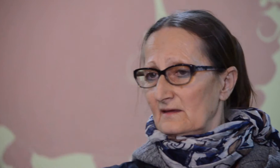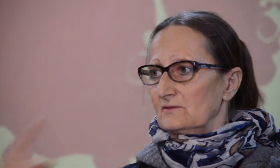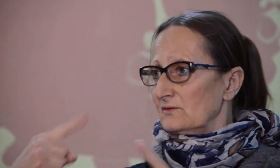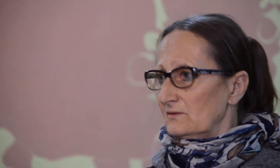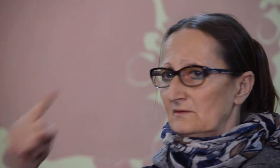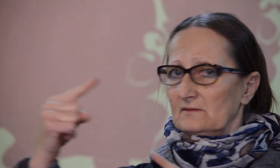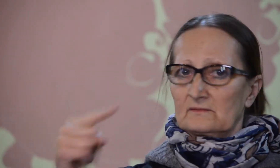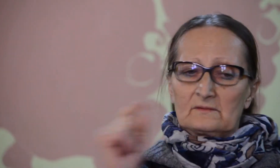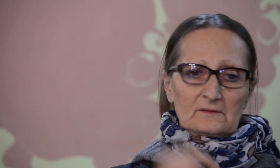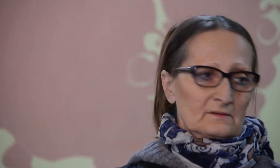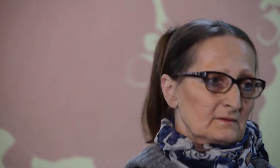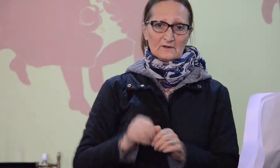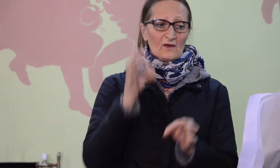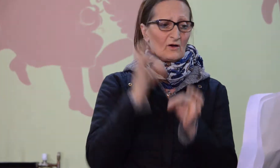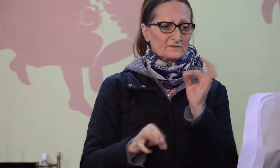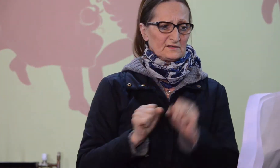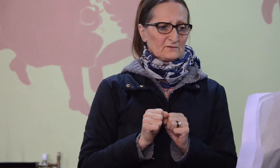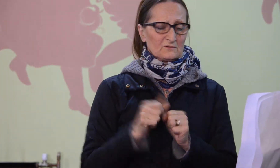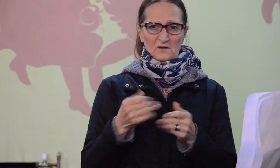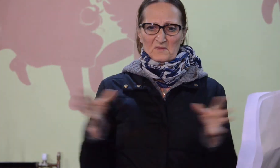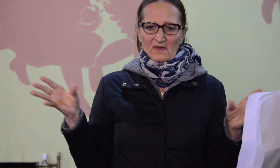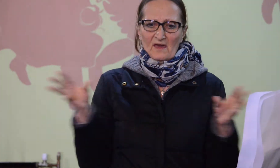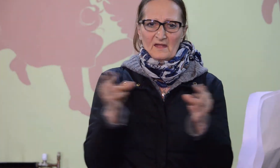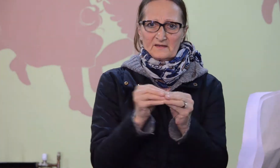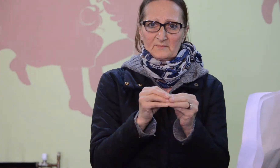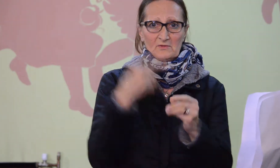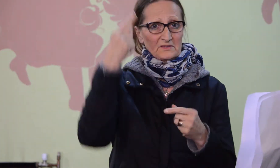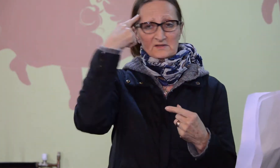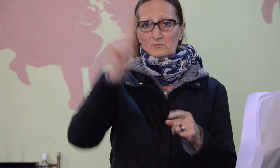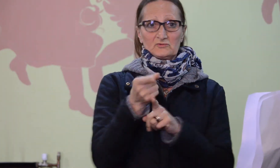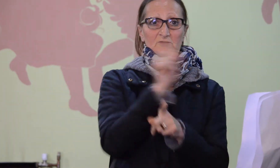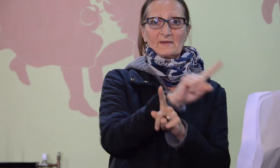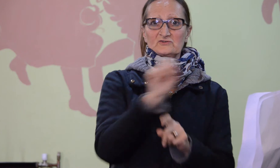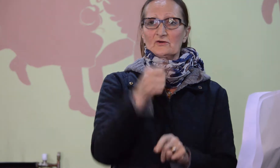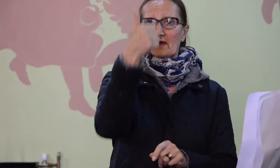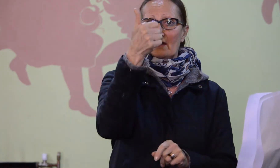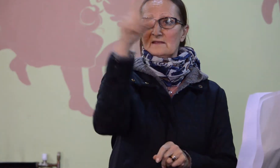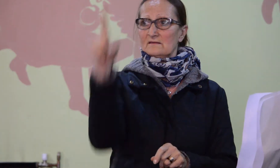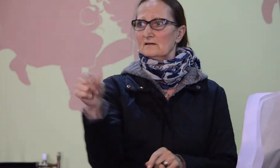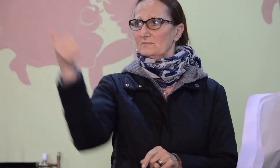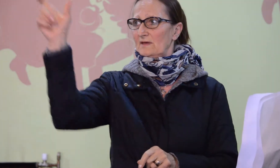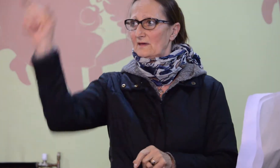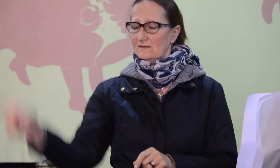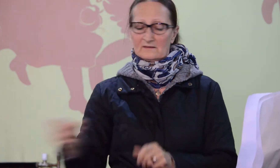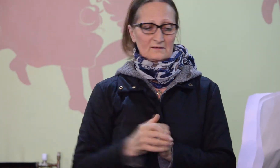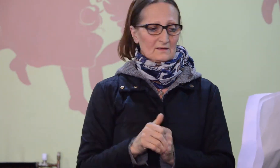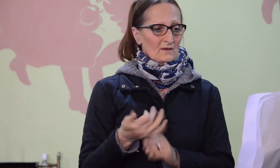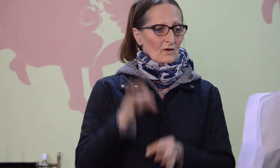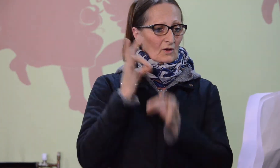A titkot, ami úgyis egyre megy, s amit nem tudhat más, csak egy meg egy. A titkot, amiért egykor